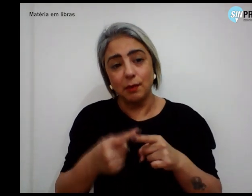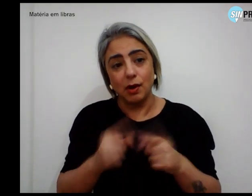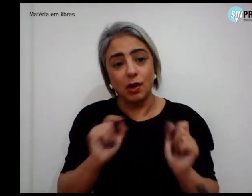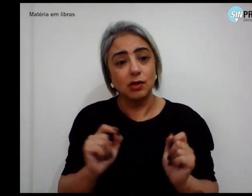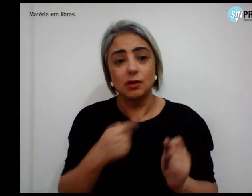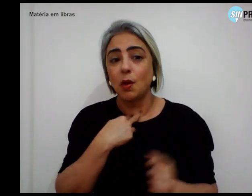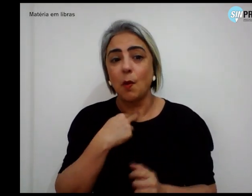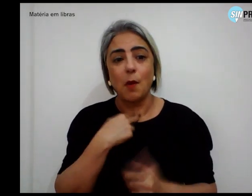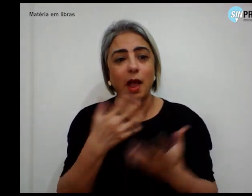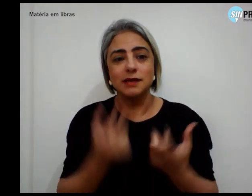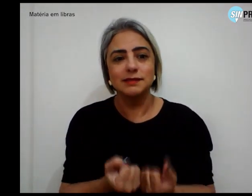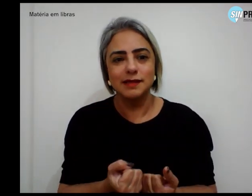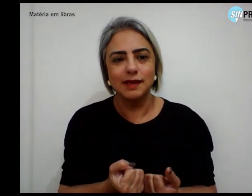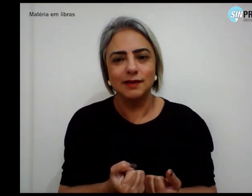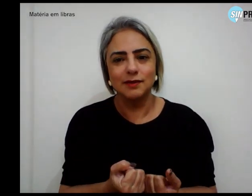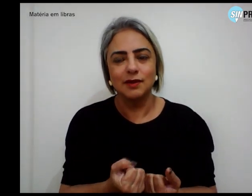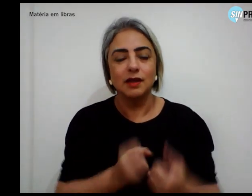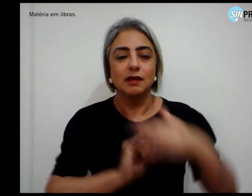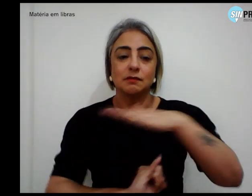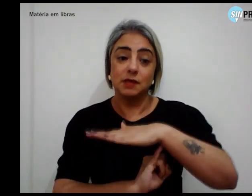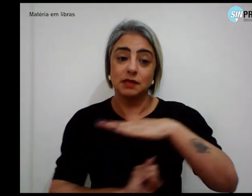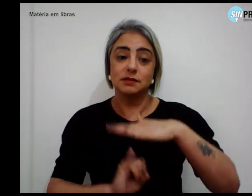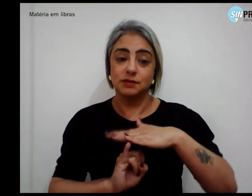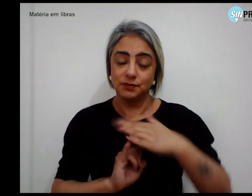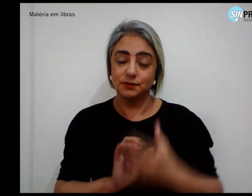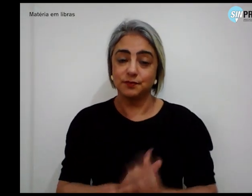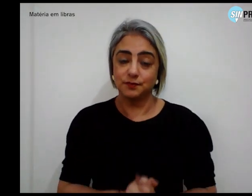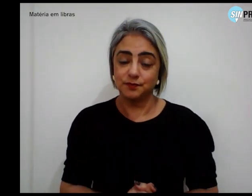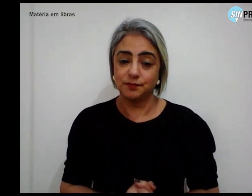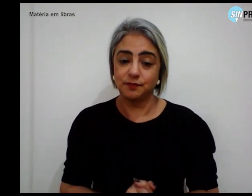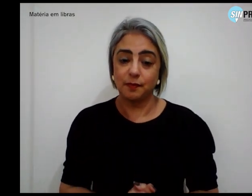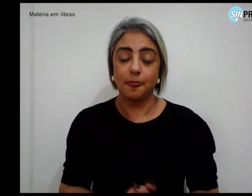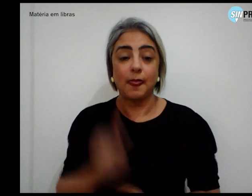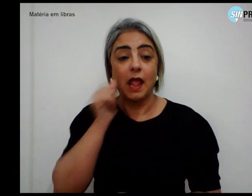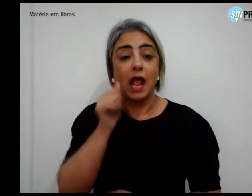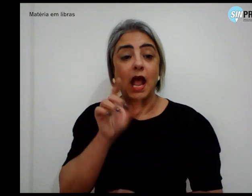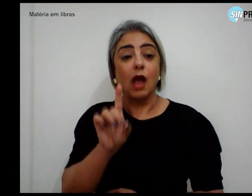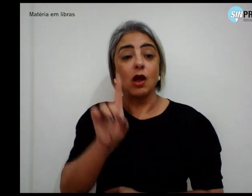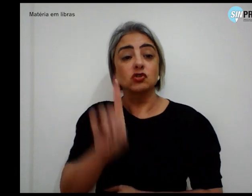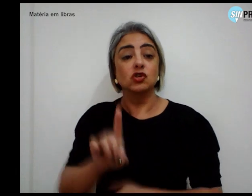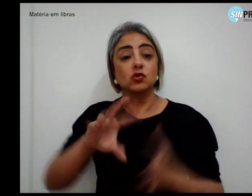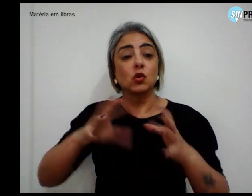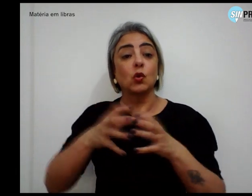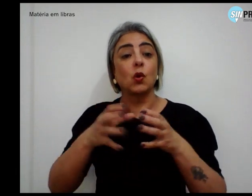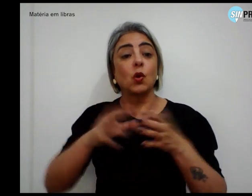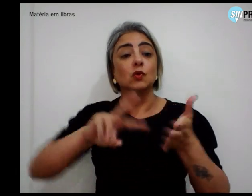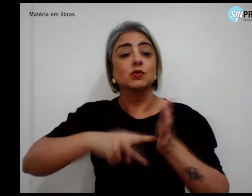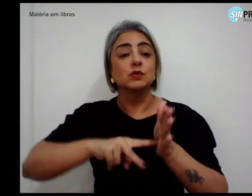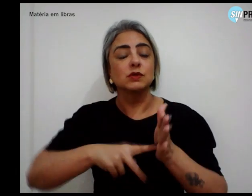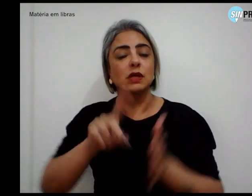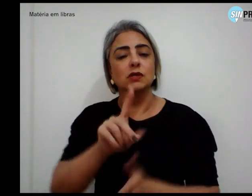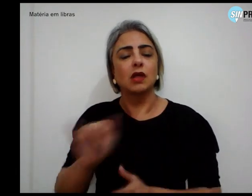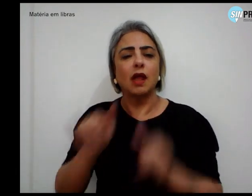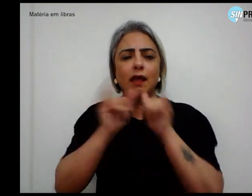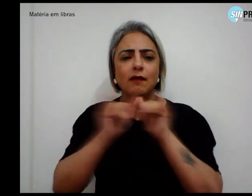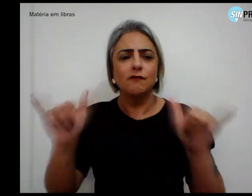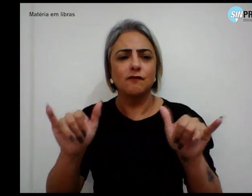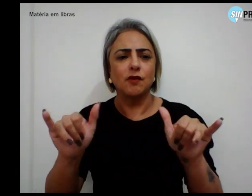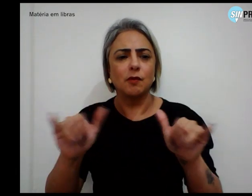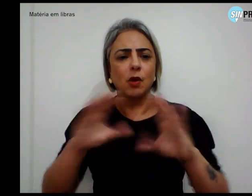aceitos pelas instituições. A diretoria do SimproDF informou que a Comissão de